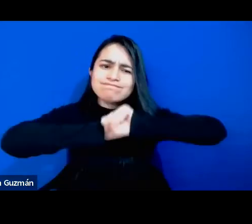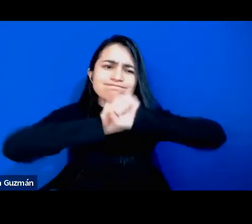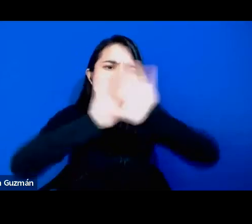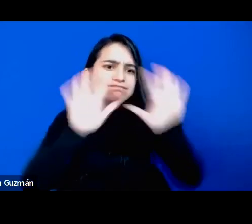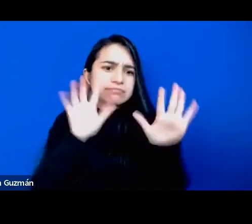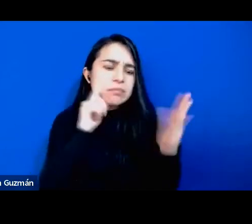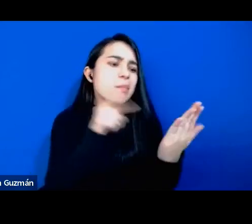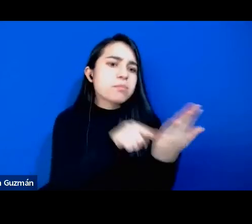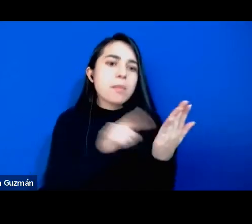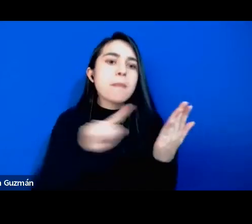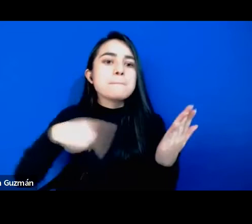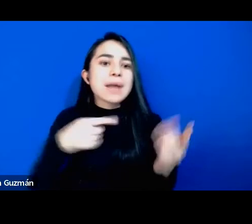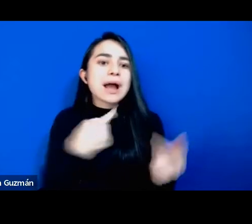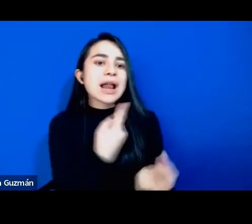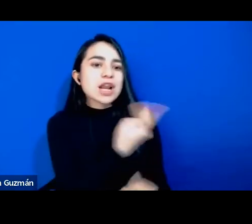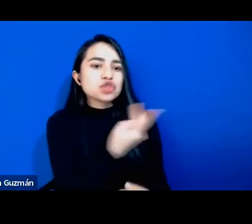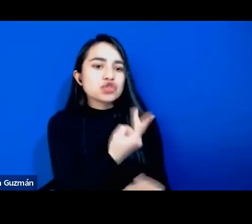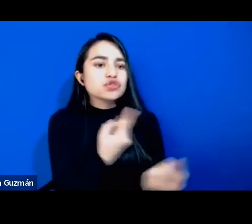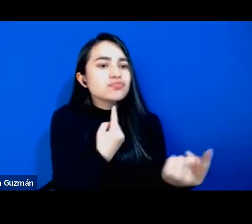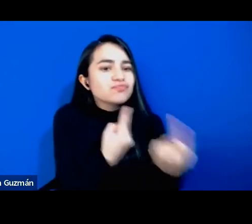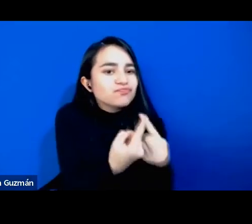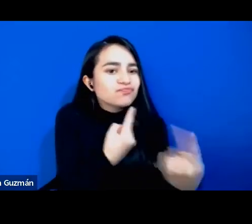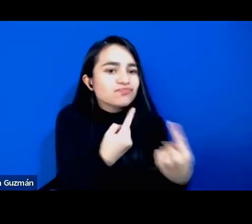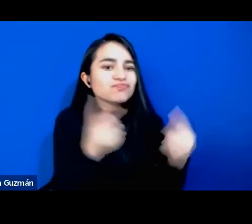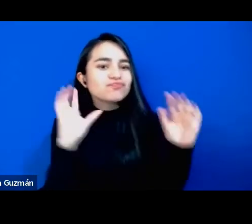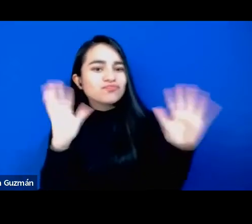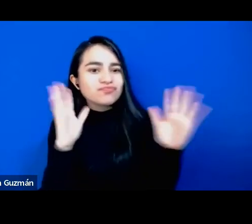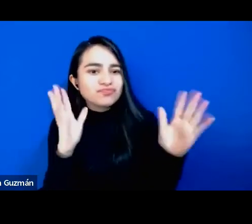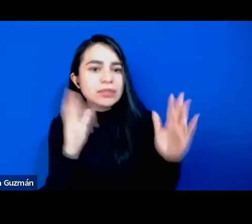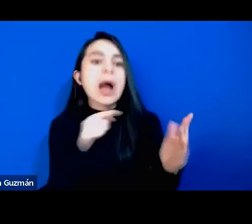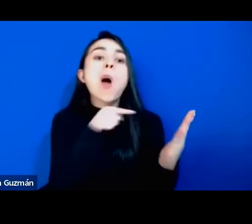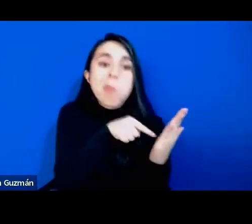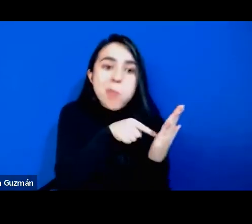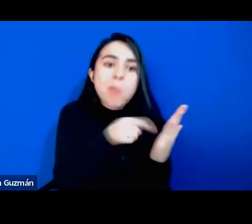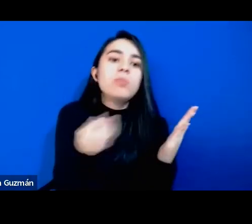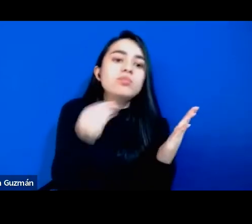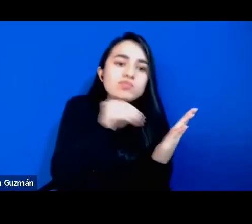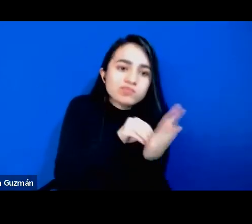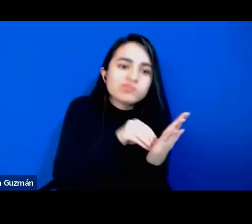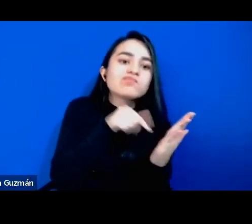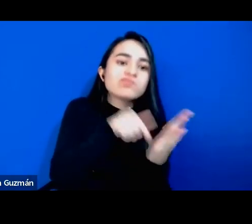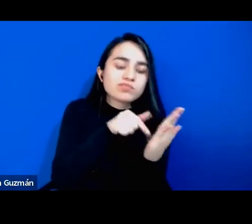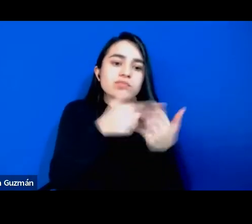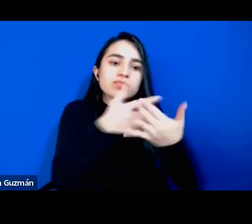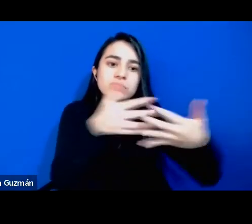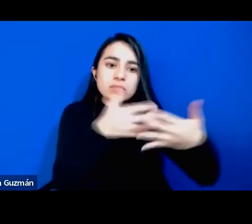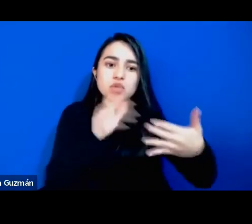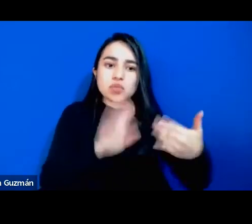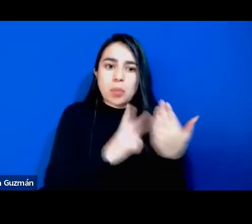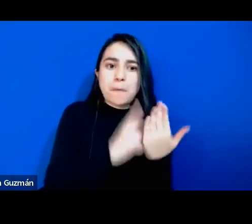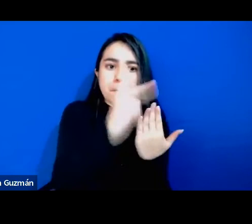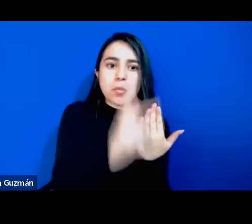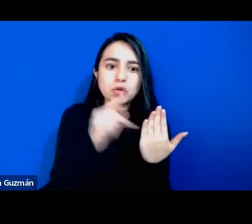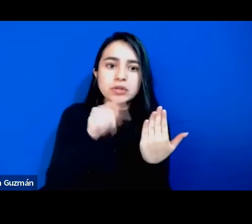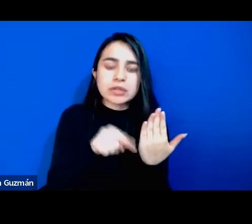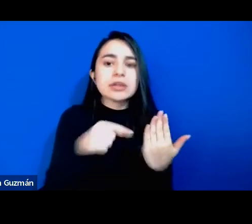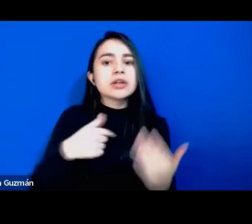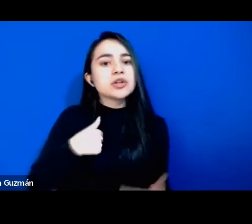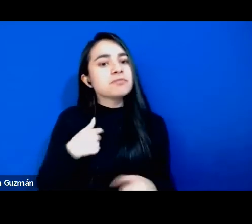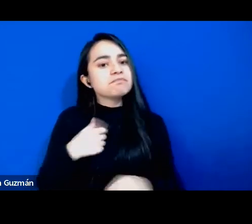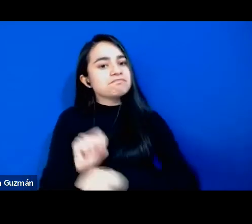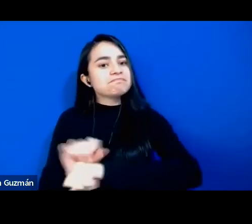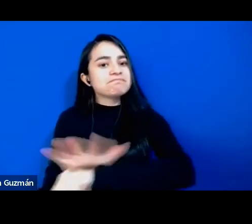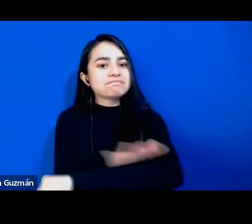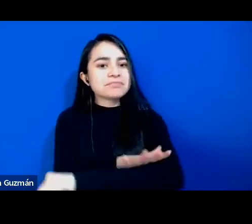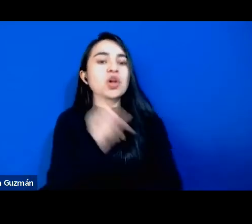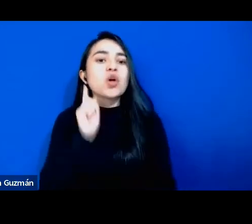reflejadas nuestras conversaciones en algunos casos y perspectivas de este proyecto y, y me da mucha emoción, no